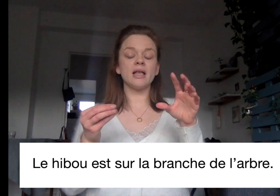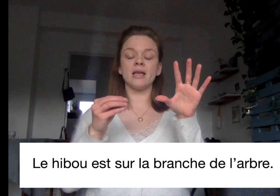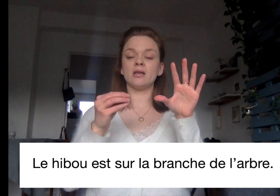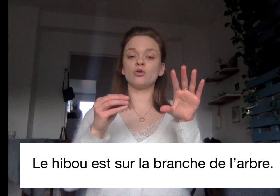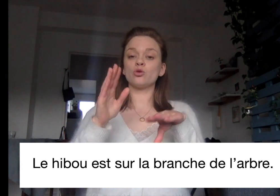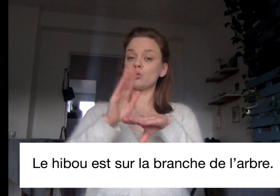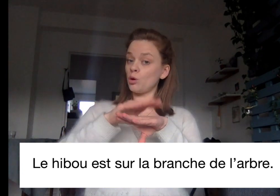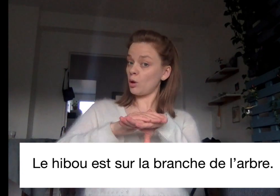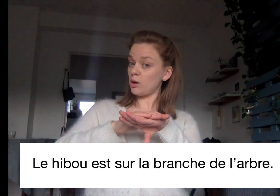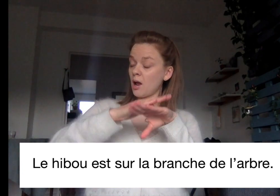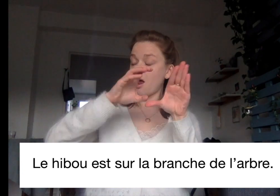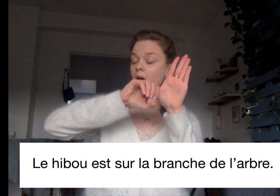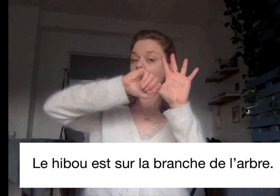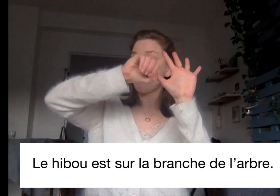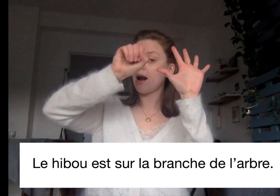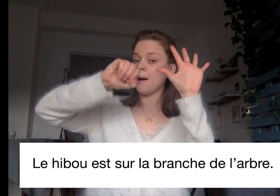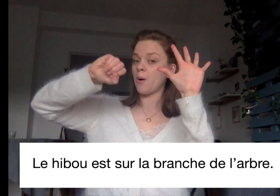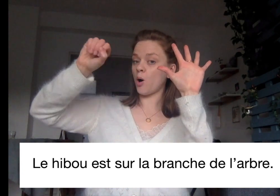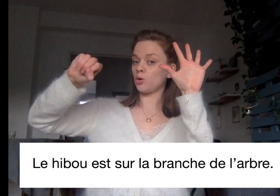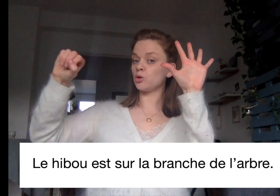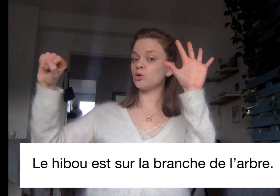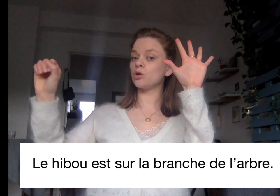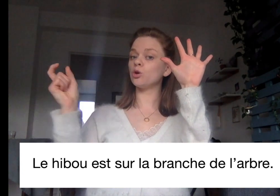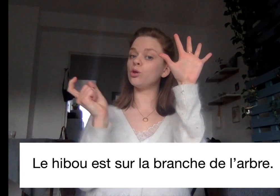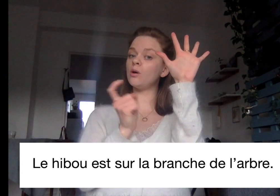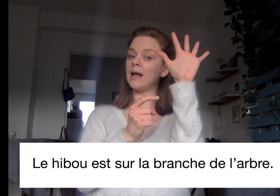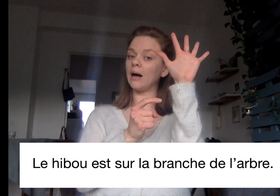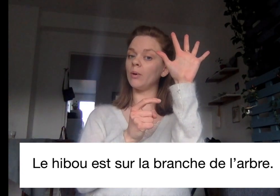est sur la branche de l'arbre.